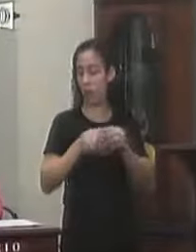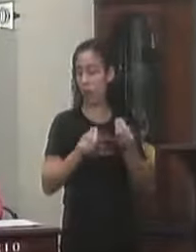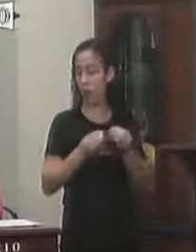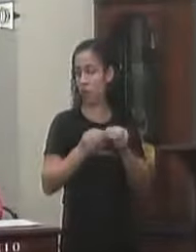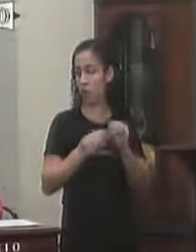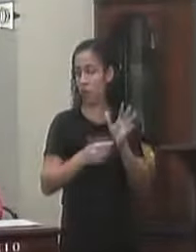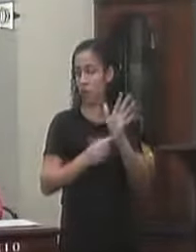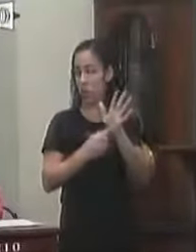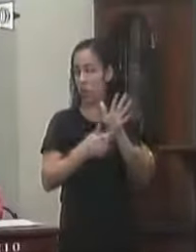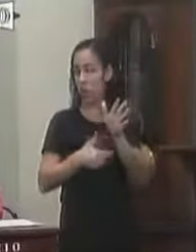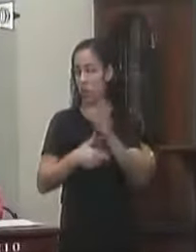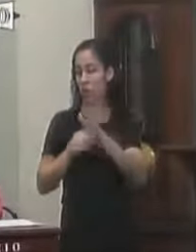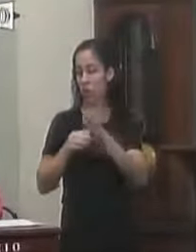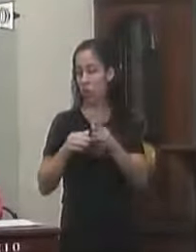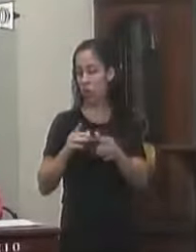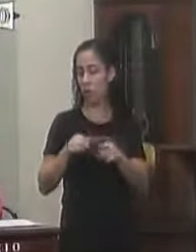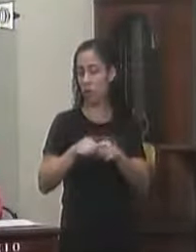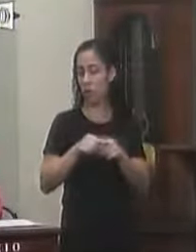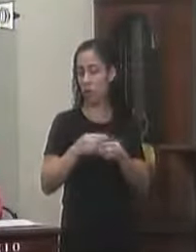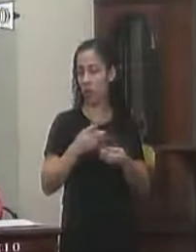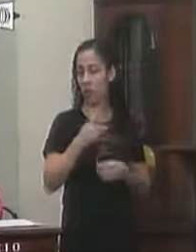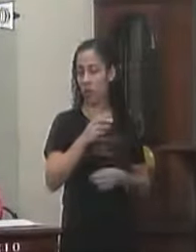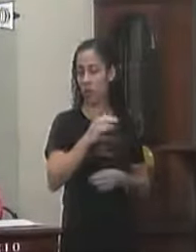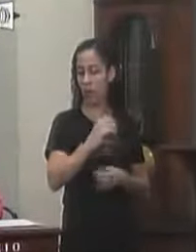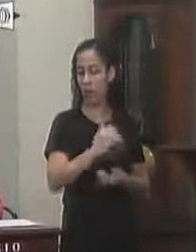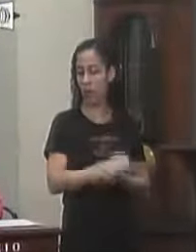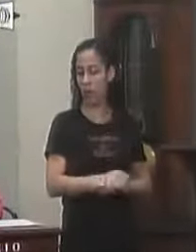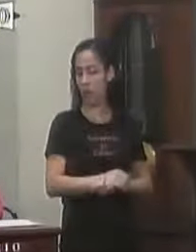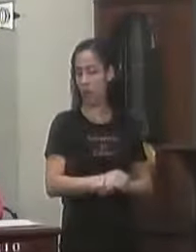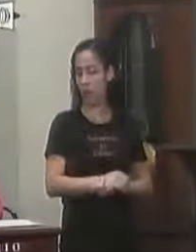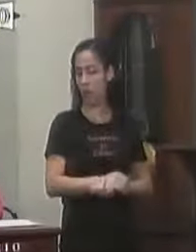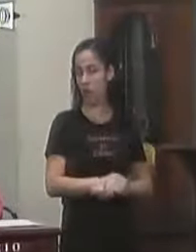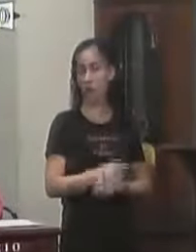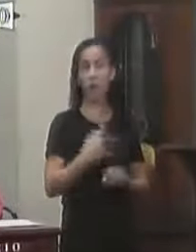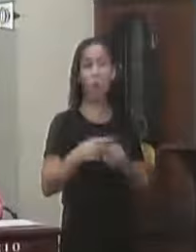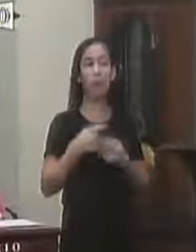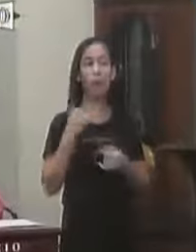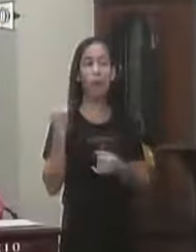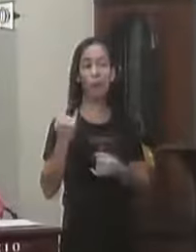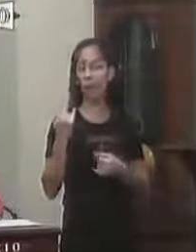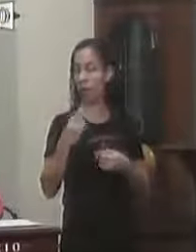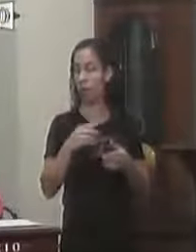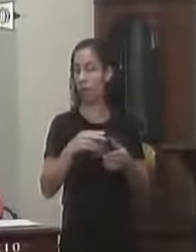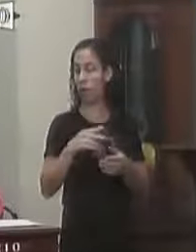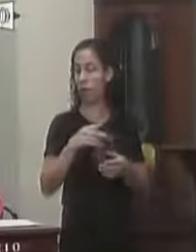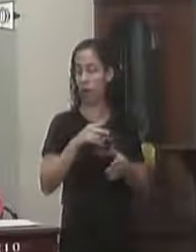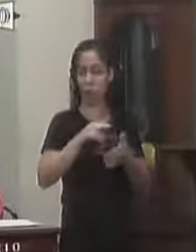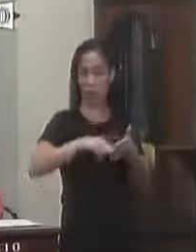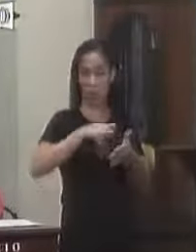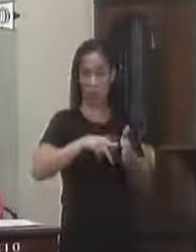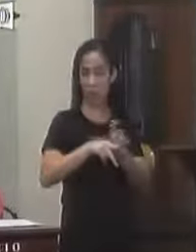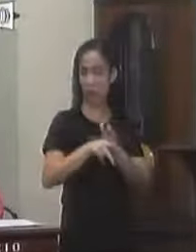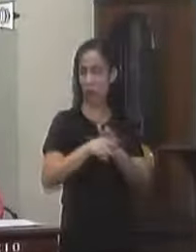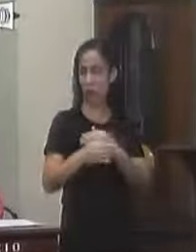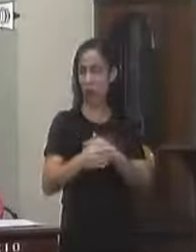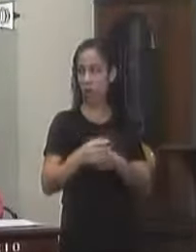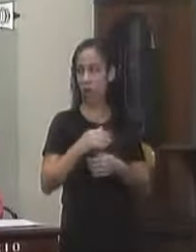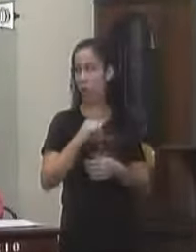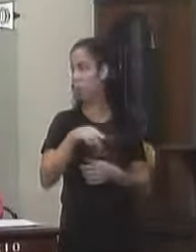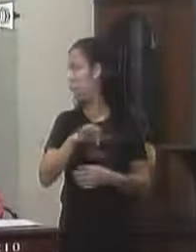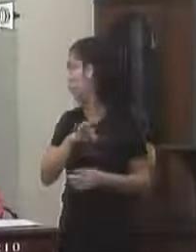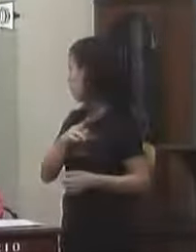Apresentada Que faz parte Integrante Do parecer A fundamentação A usaniminar O projeto De resolução Interna